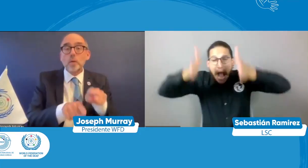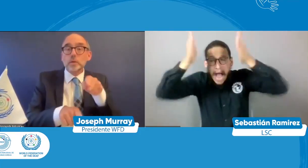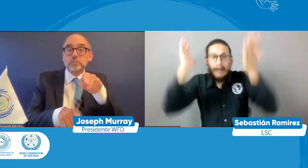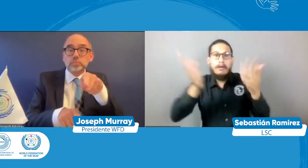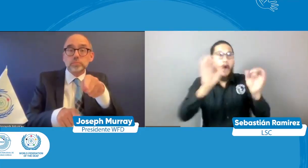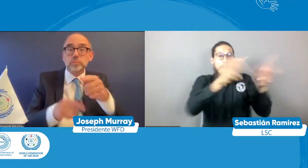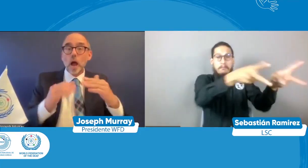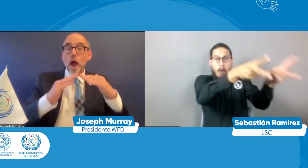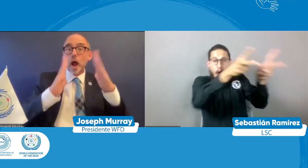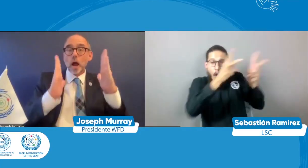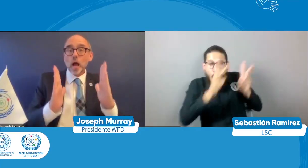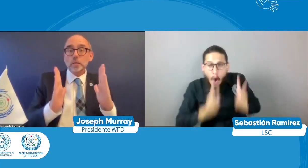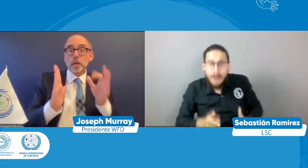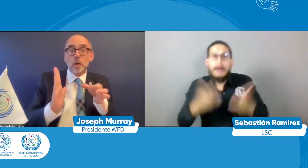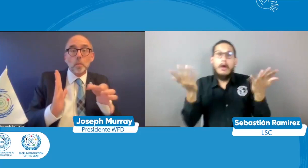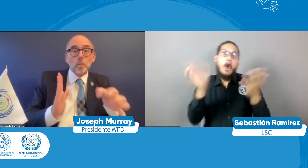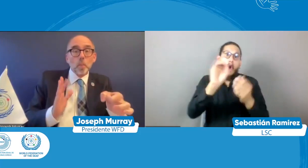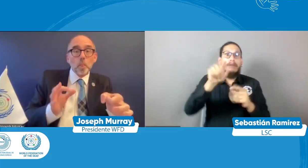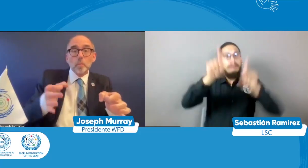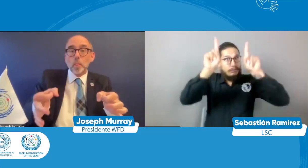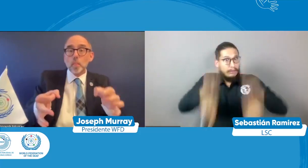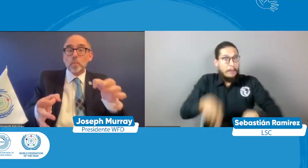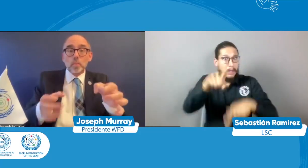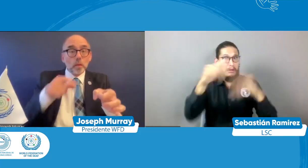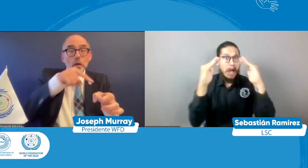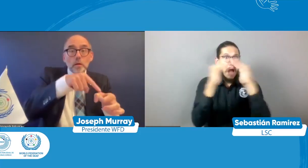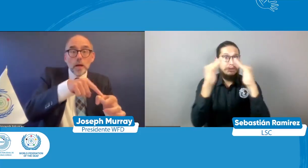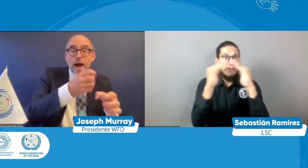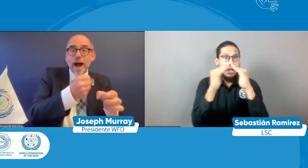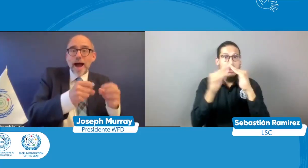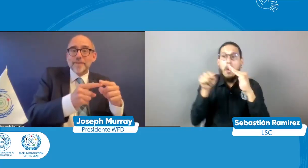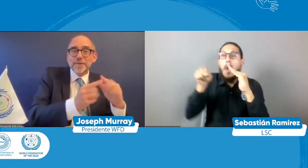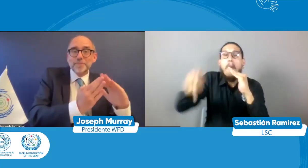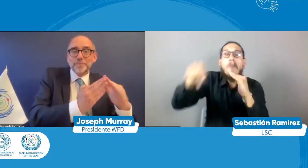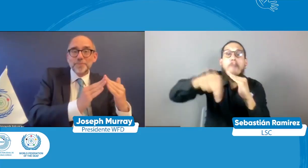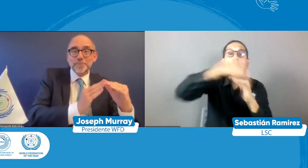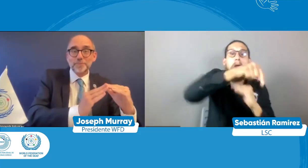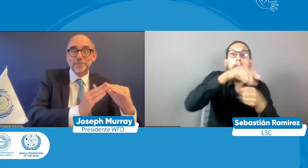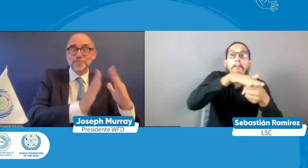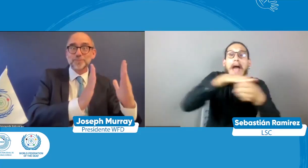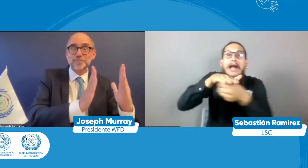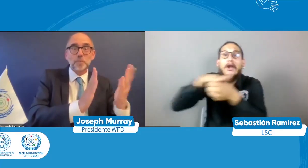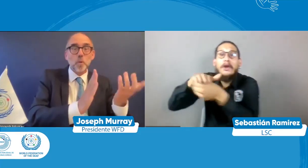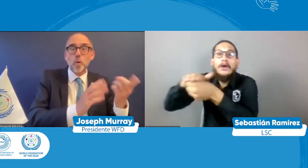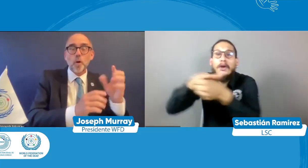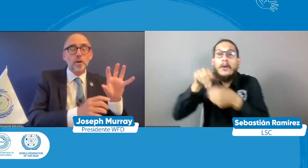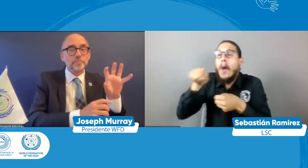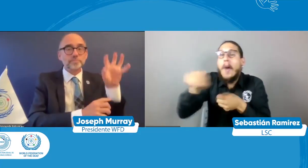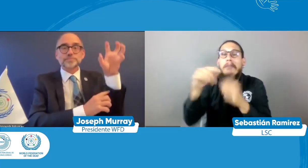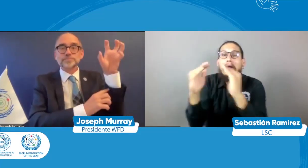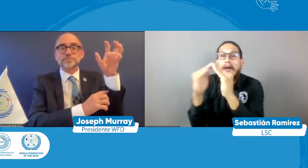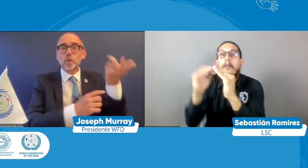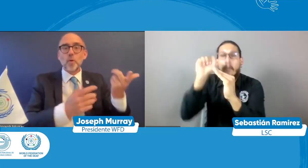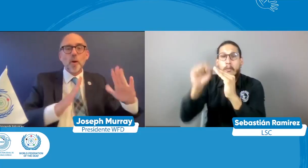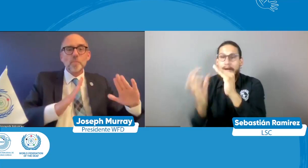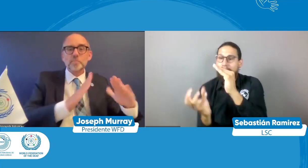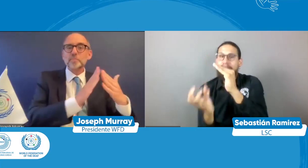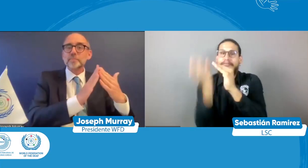hacer en edificios grandes si se puede hacer en sus casas poniendo luces a las afueras si se puede hacer